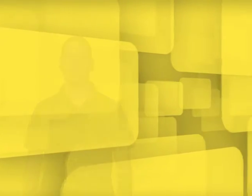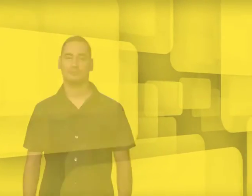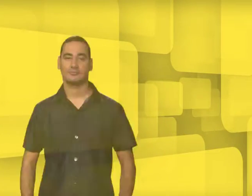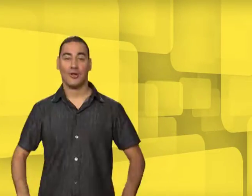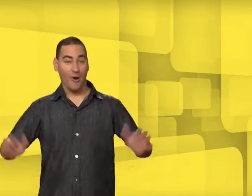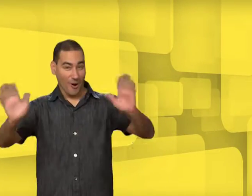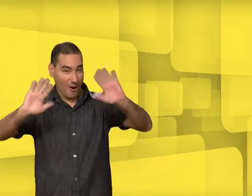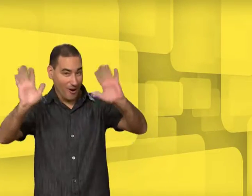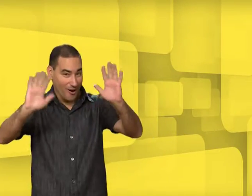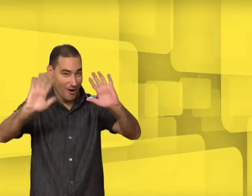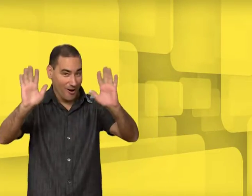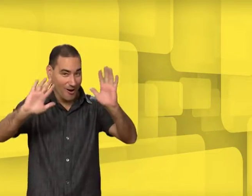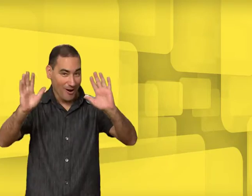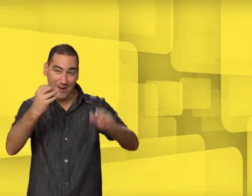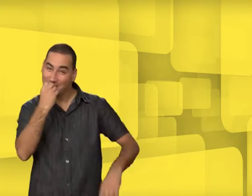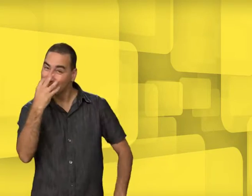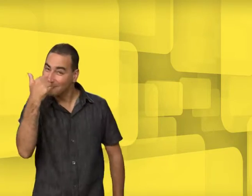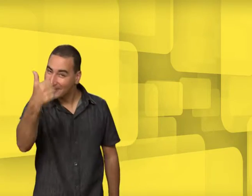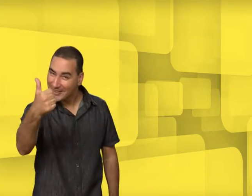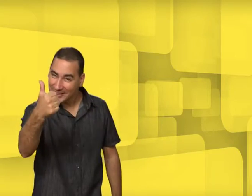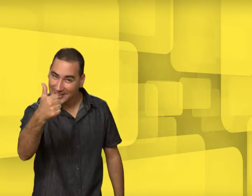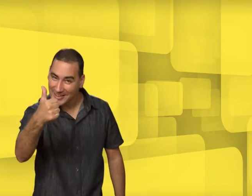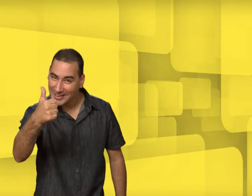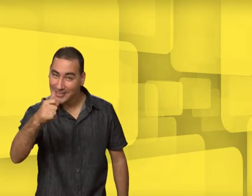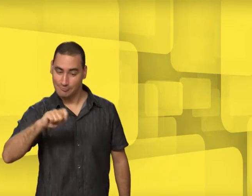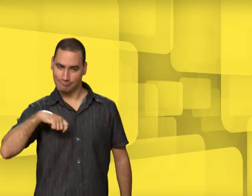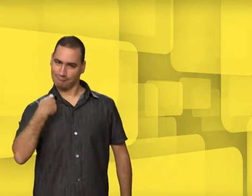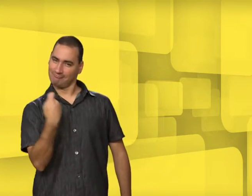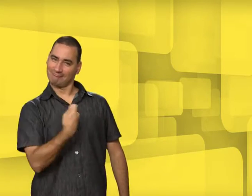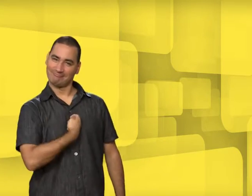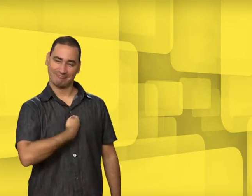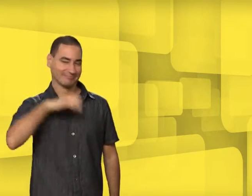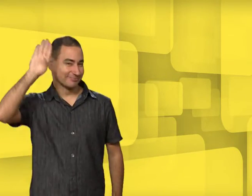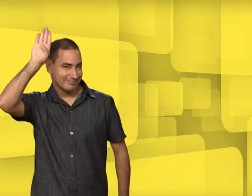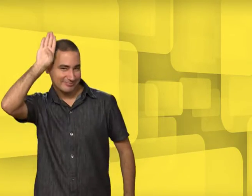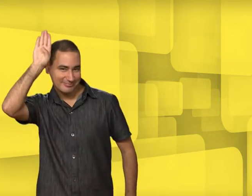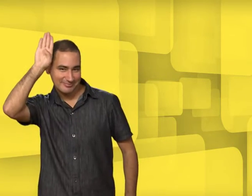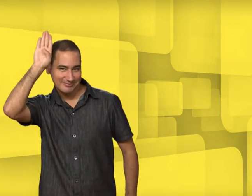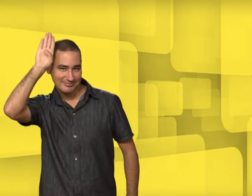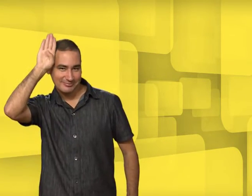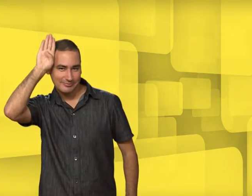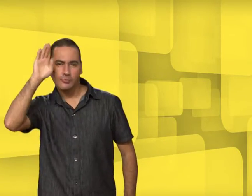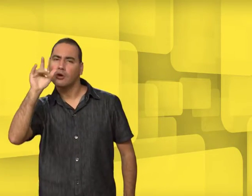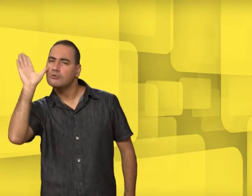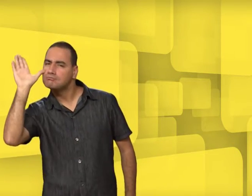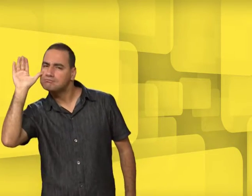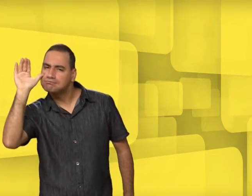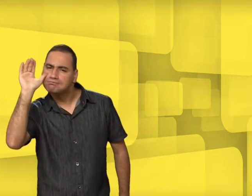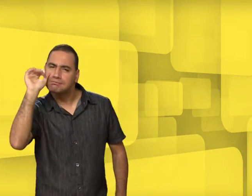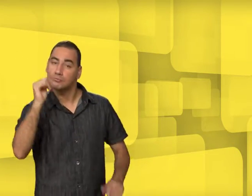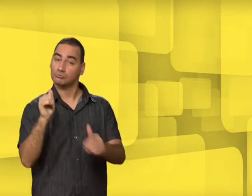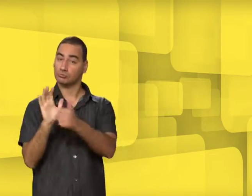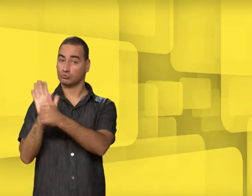Olá! Tudo bem? Meu sinal é esse. Assistiu ao Curta Libras?